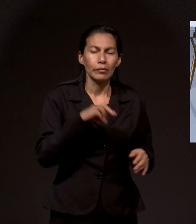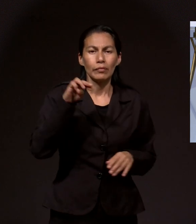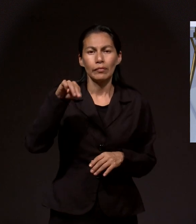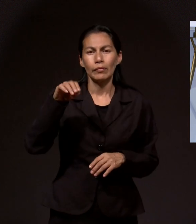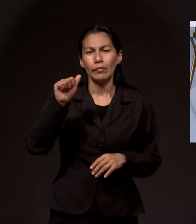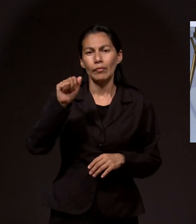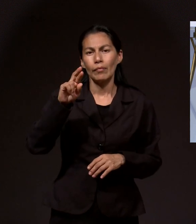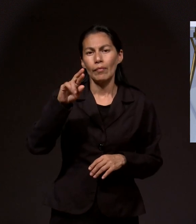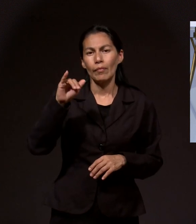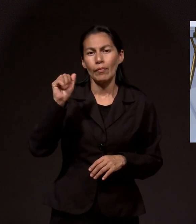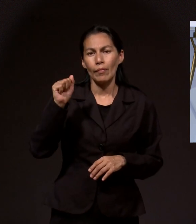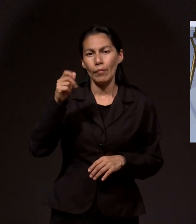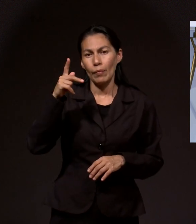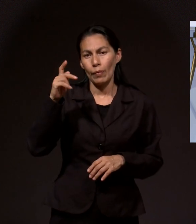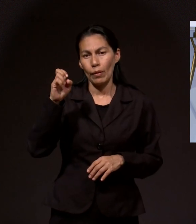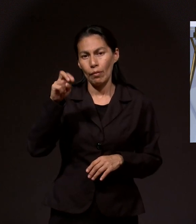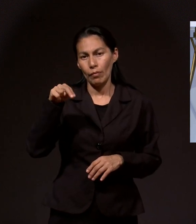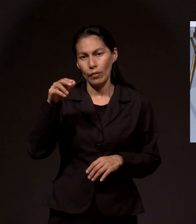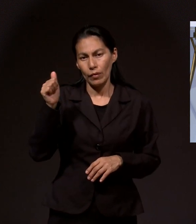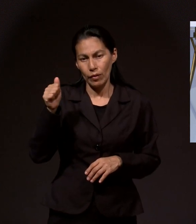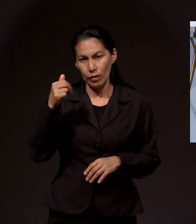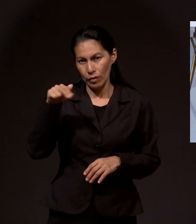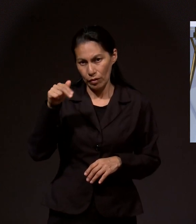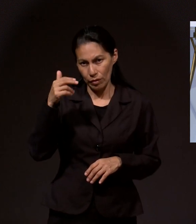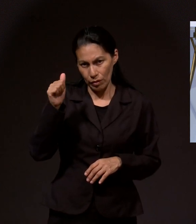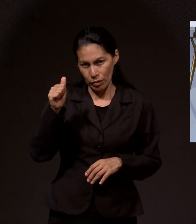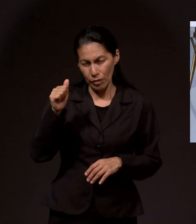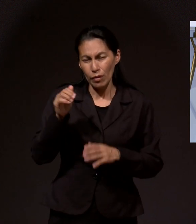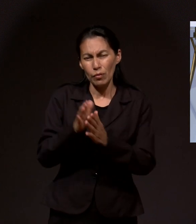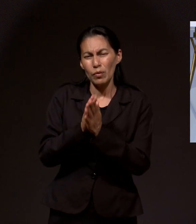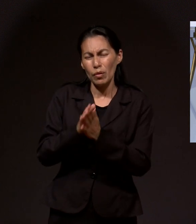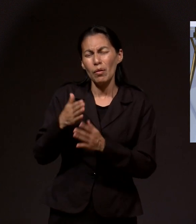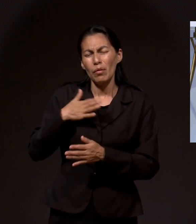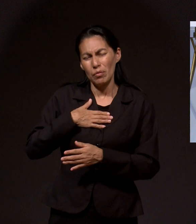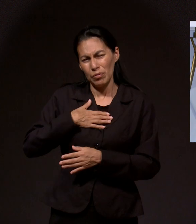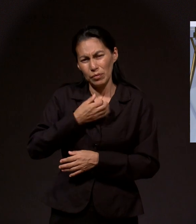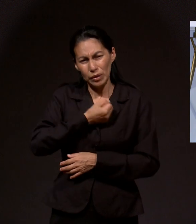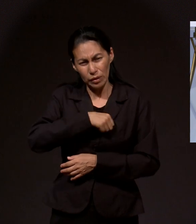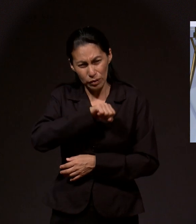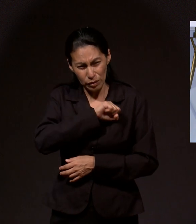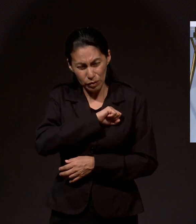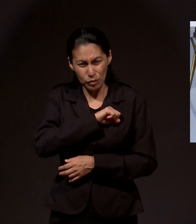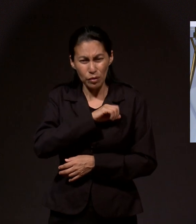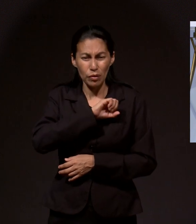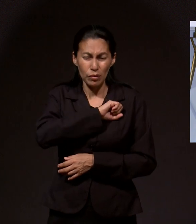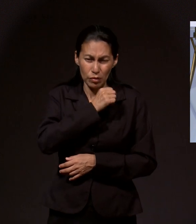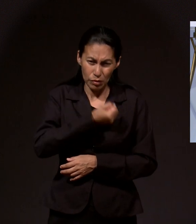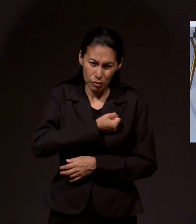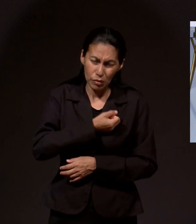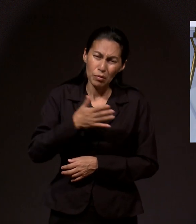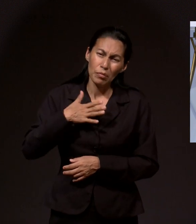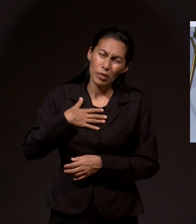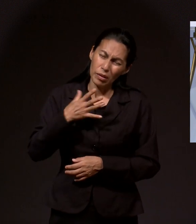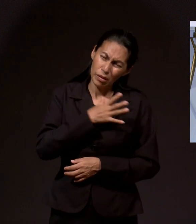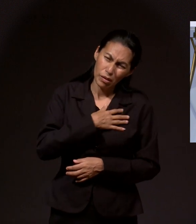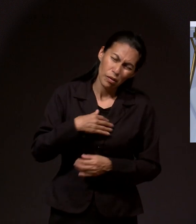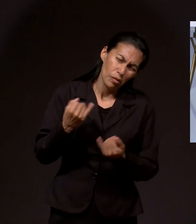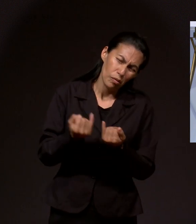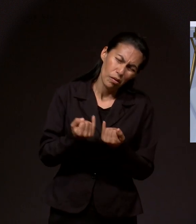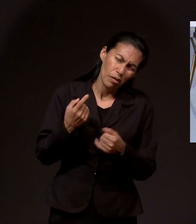Peña, pido oración por mi salud y por la salud de mi hijo. Claro que sí, María, estaremos orando.